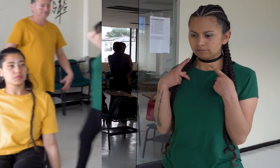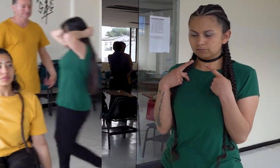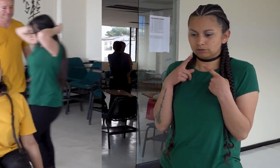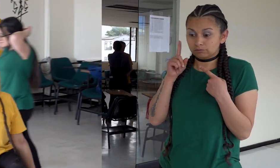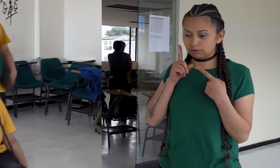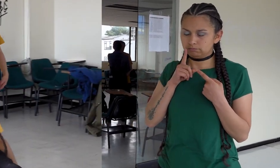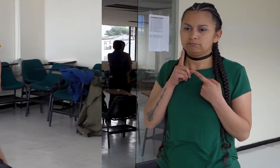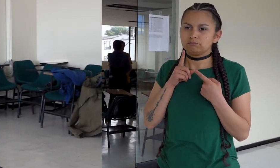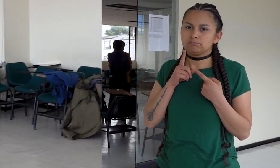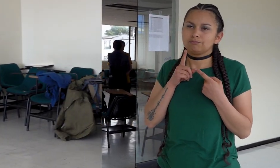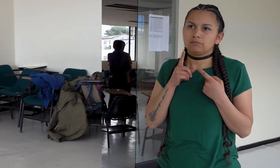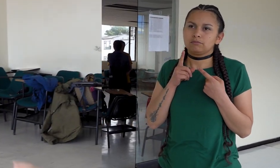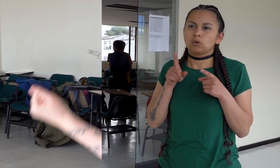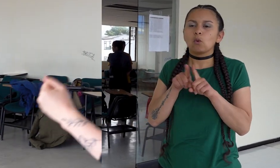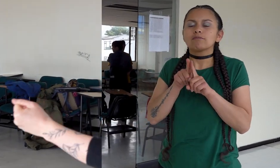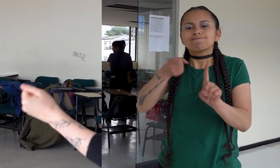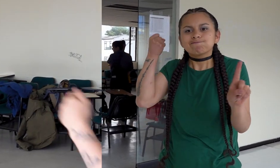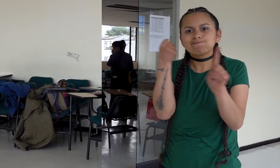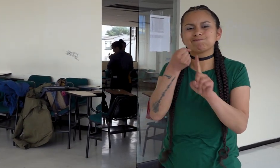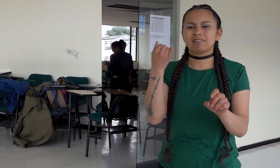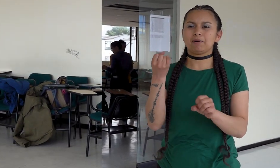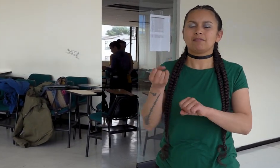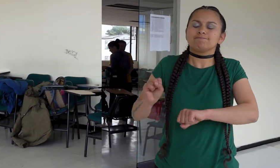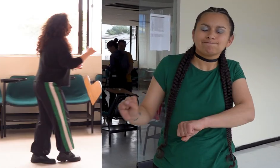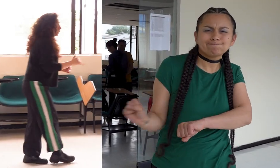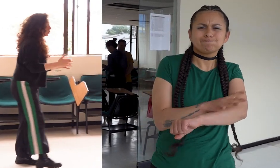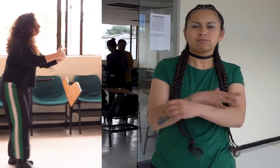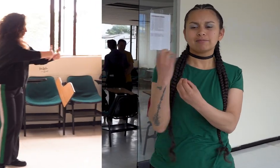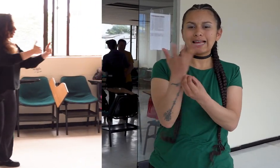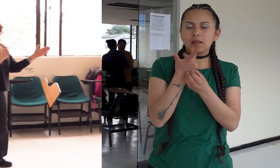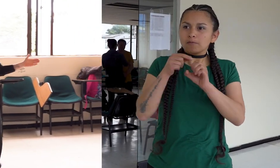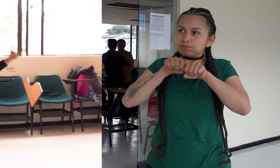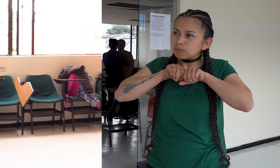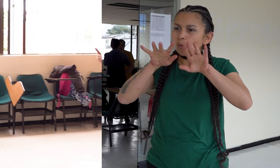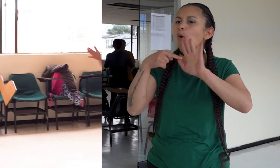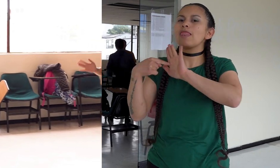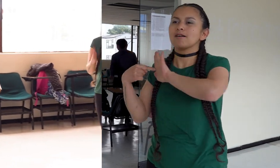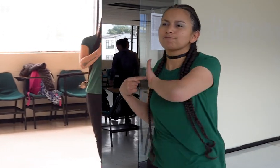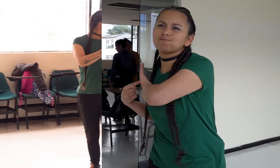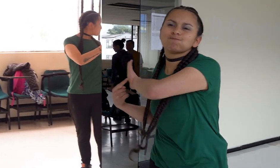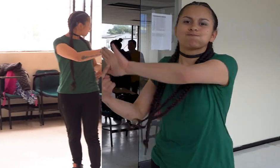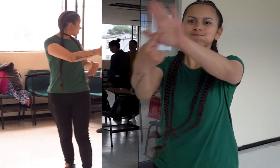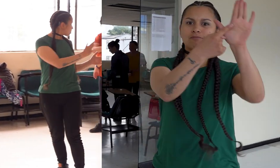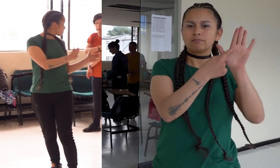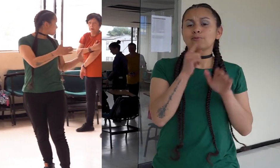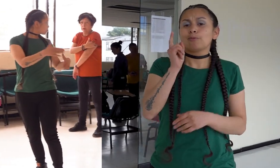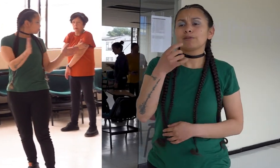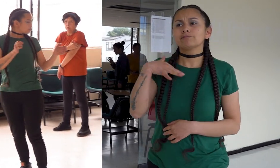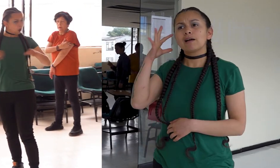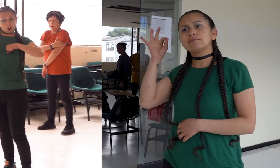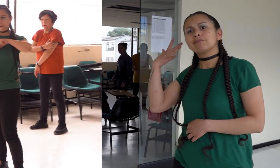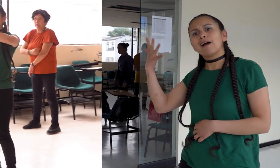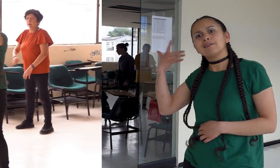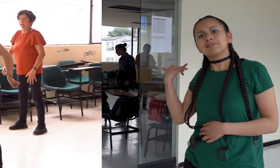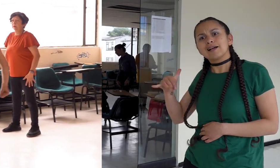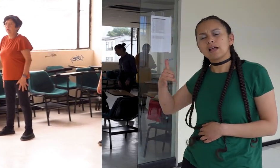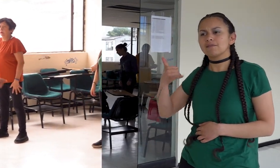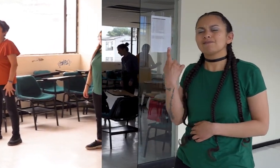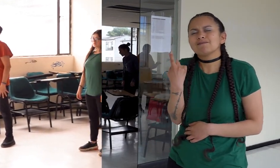Digamos que para mi vida como persona sorda es un ejercicio que me genera mucho impacto y a través del arte nosotros podemos comunicar